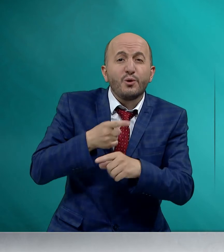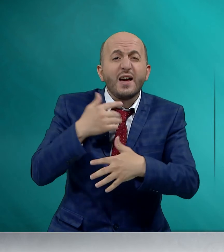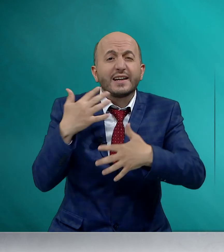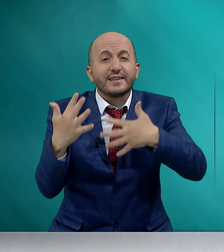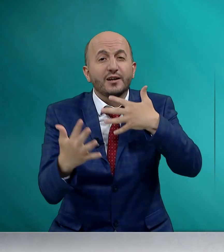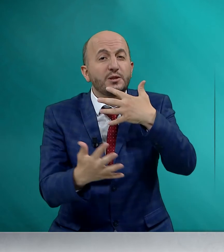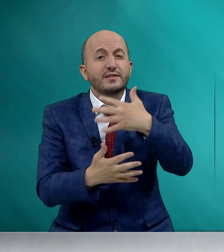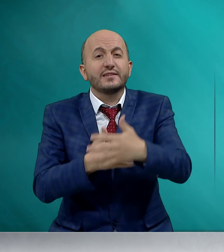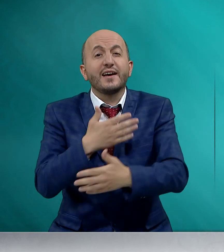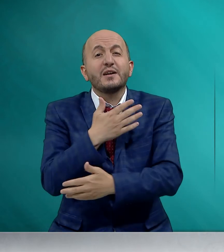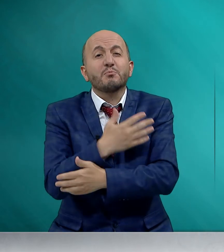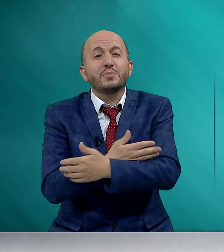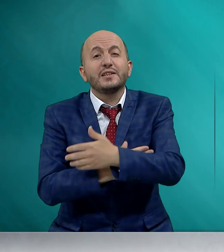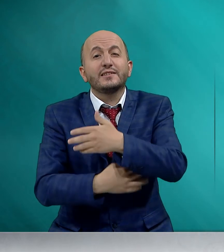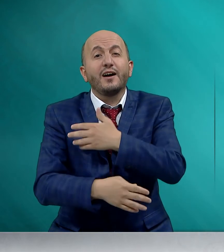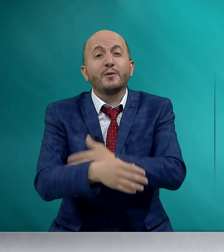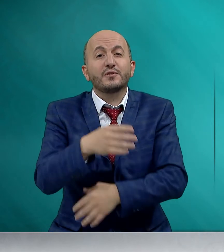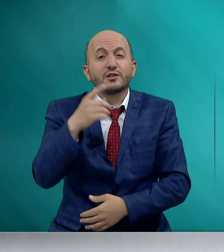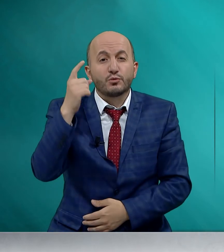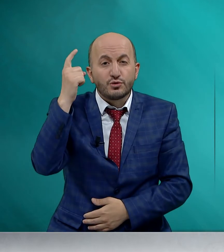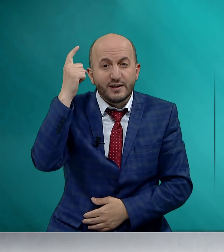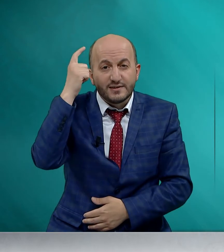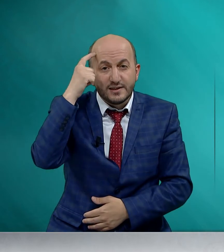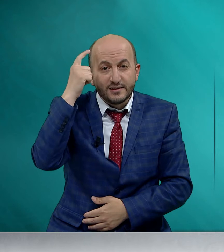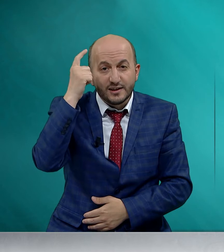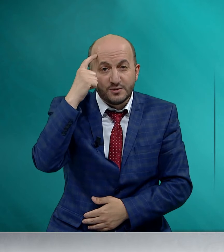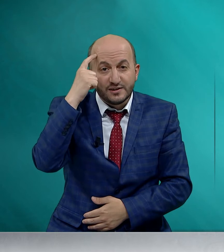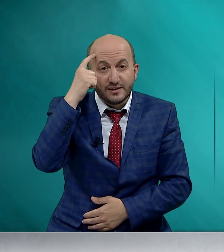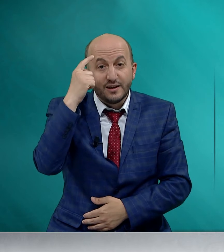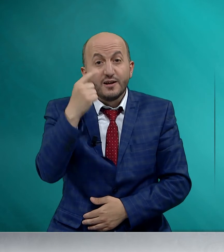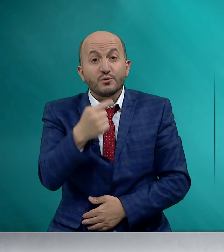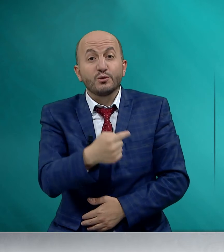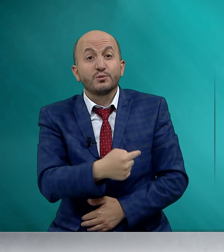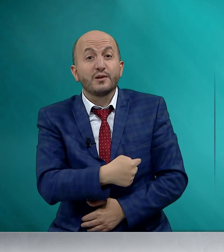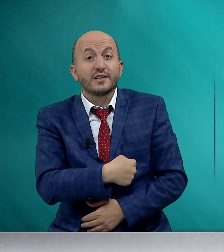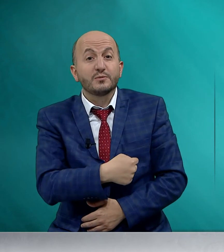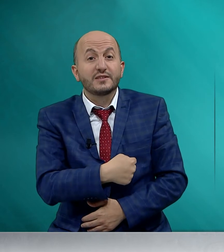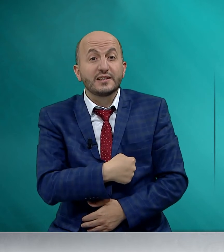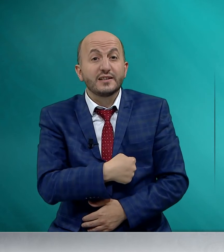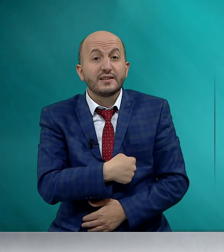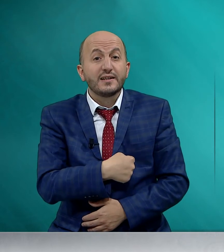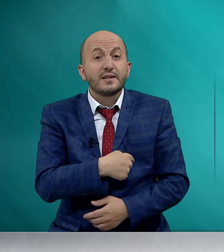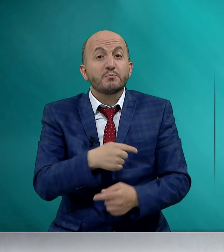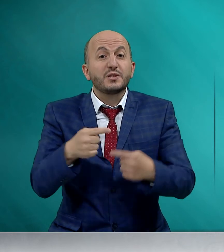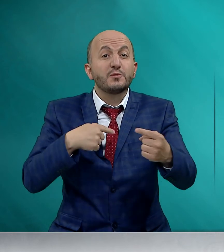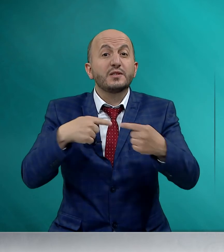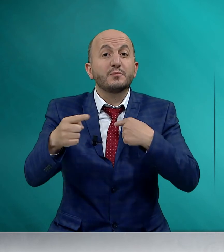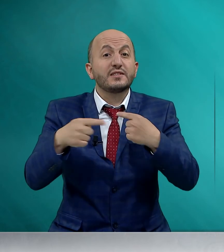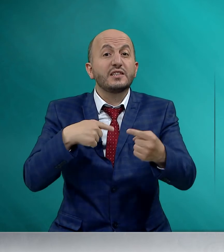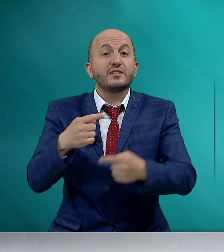hengamesinde bitap düşen zihinlerimizi, gönüllerimizi, birbirimizin